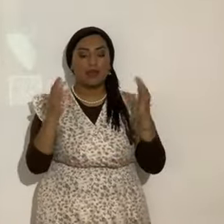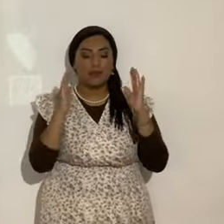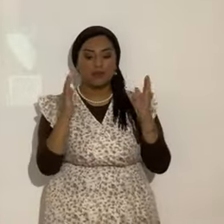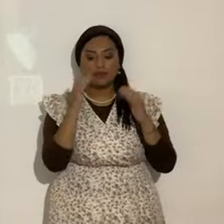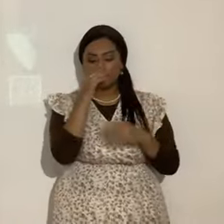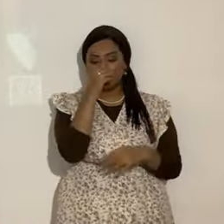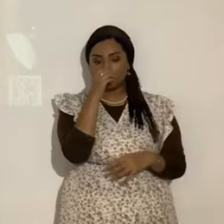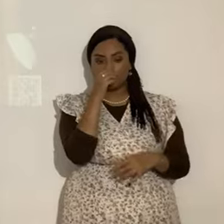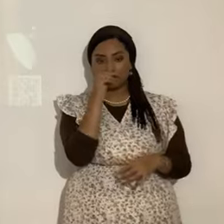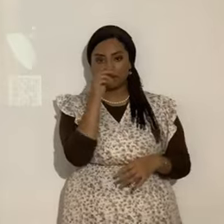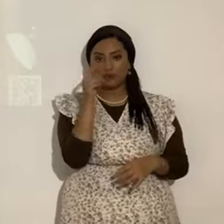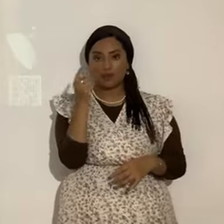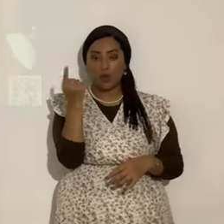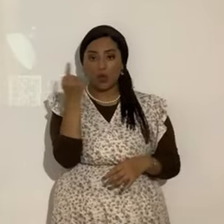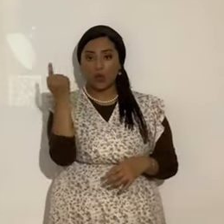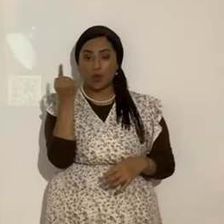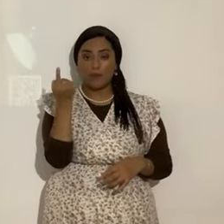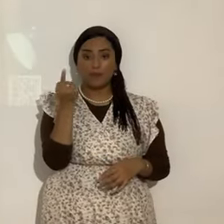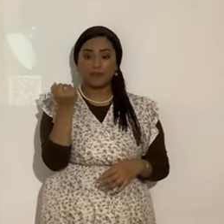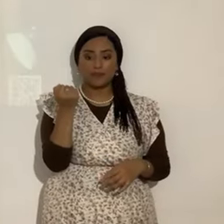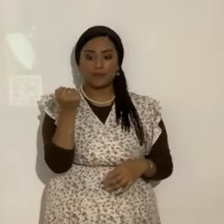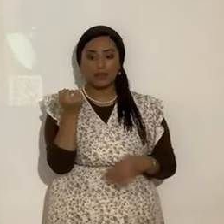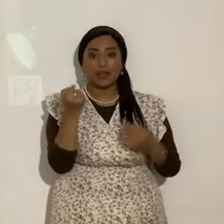El solo acto de cometer pecado.